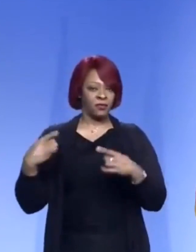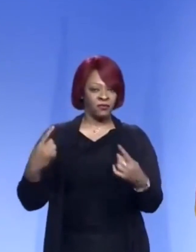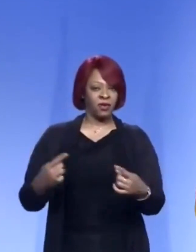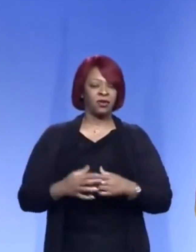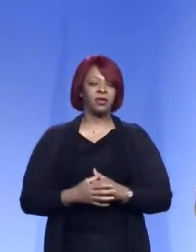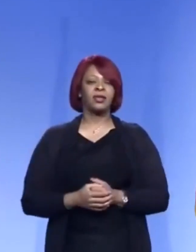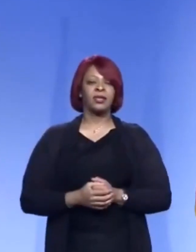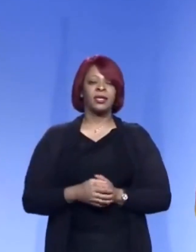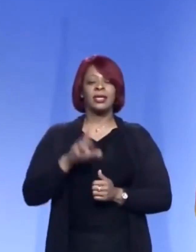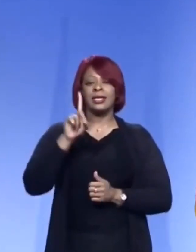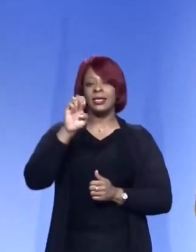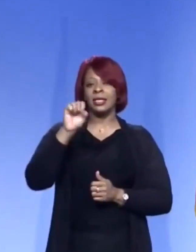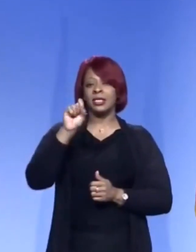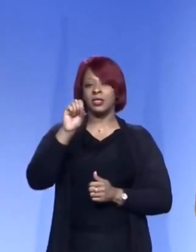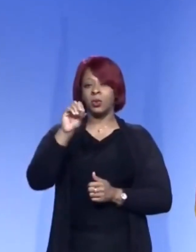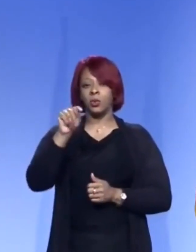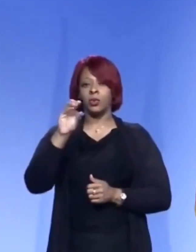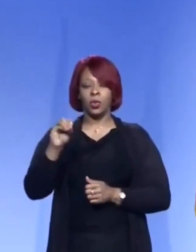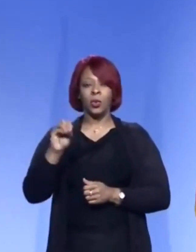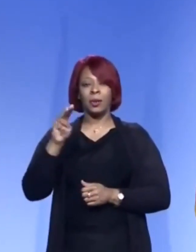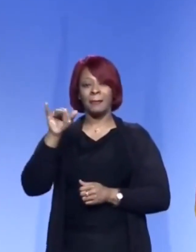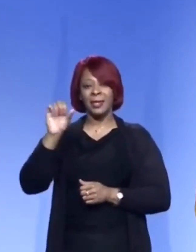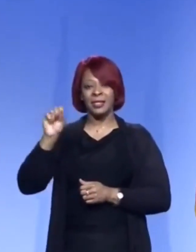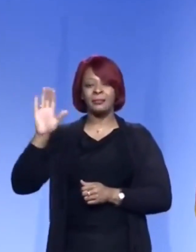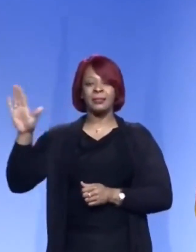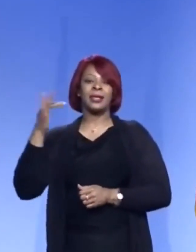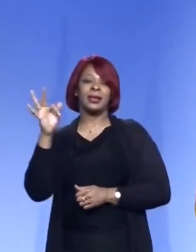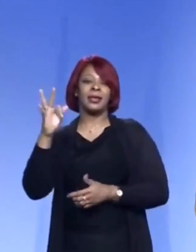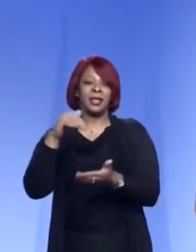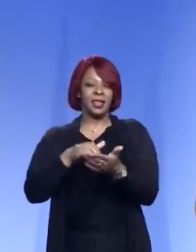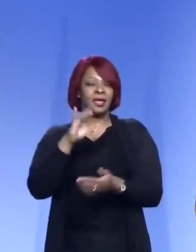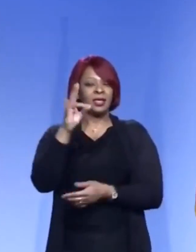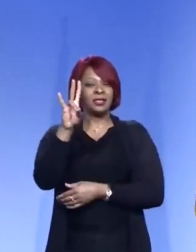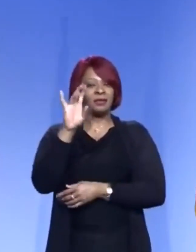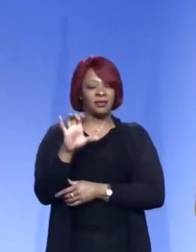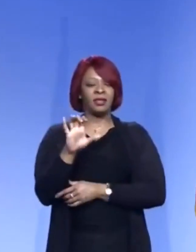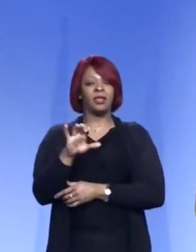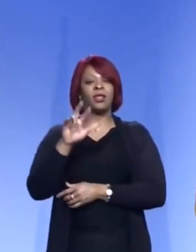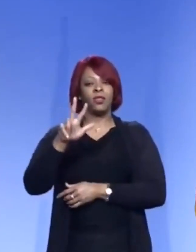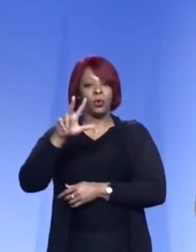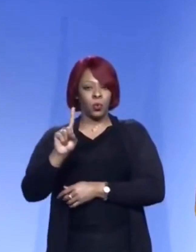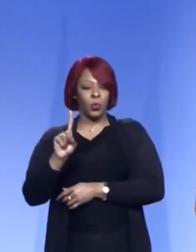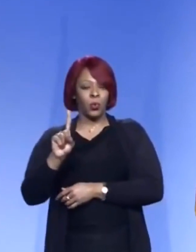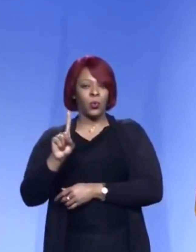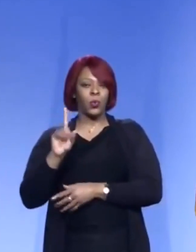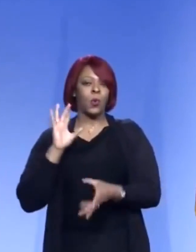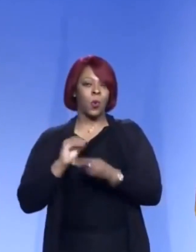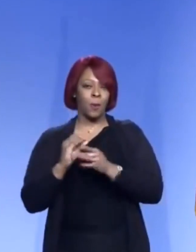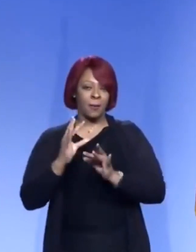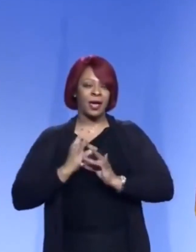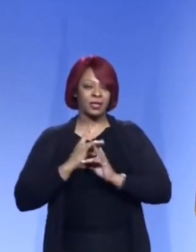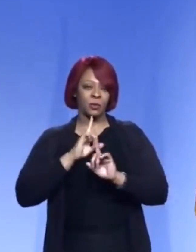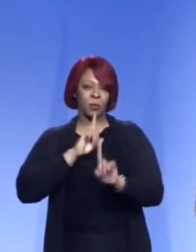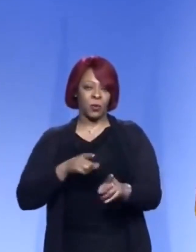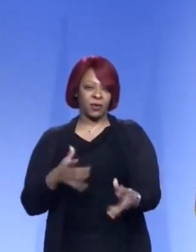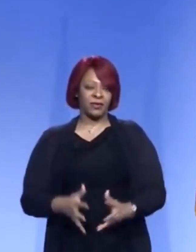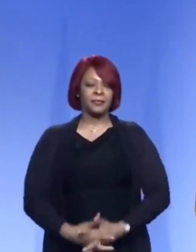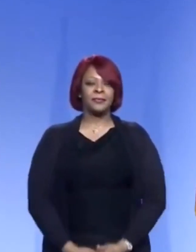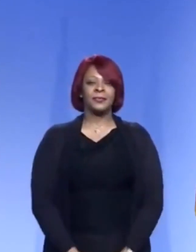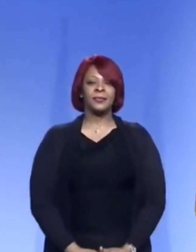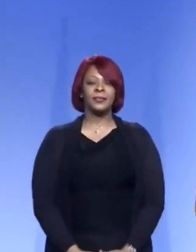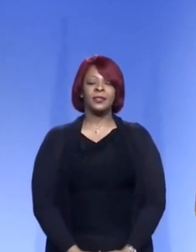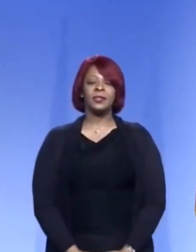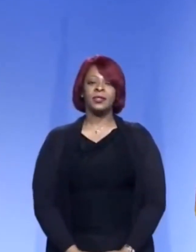pruebas y diagnóstico, aunque estamos vacunando de manera muy activa en la comunidad, todavía tenemos que seguir haciendo las pruebas de diagnóstico.